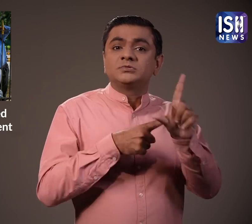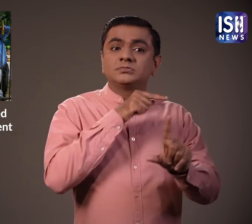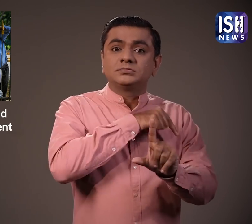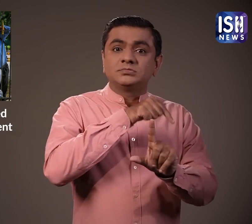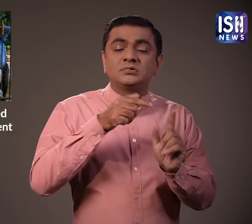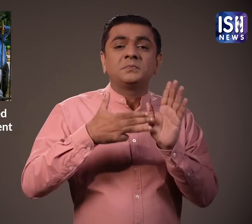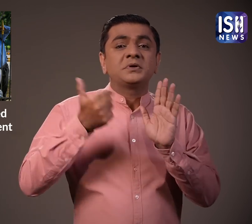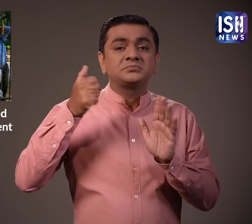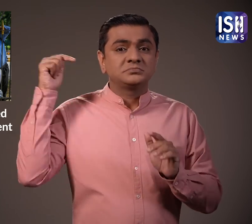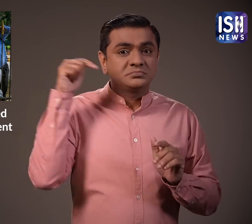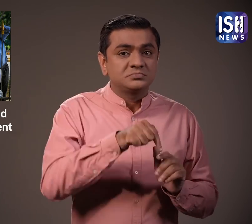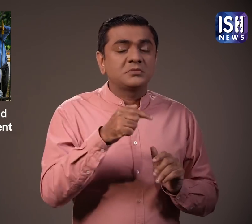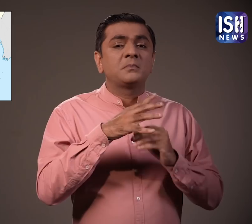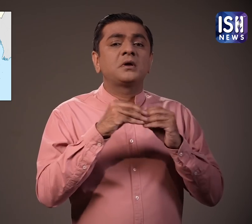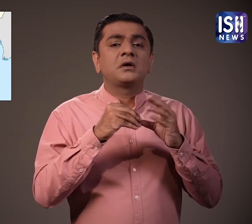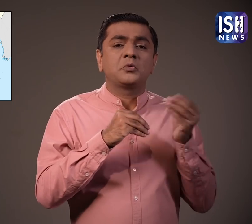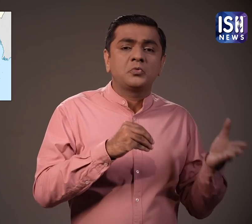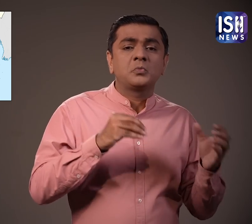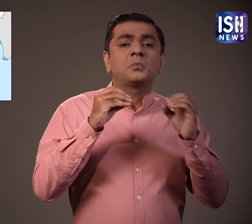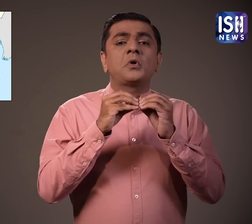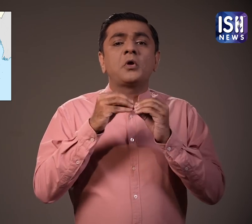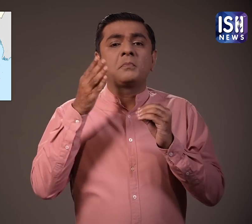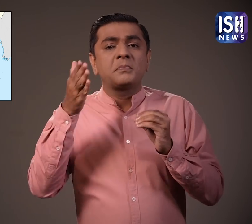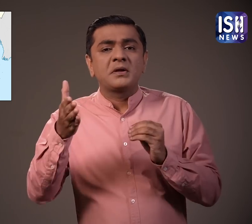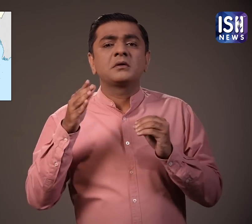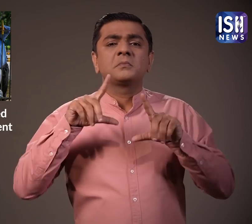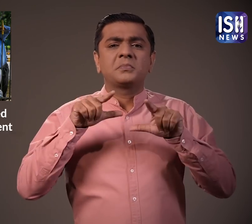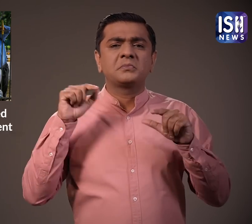वर्ज भर के दौरान मुंबई, बंगाल, आदी में कई तयारी बैठके हुई